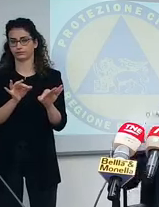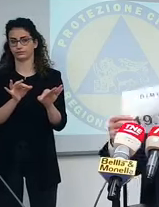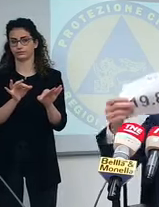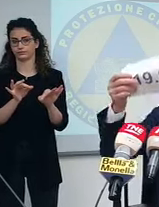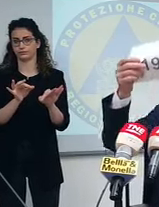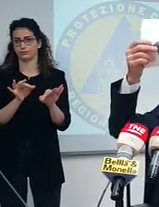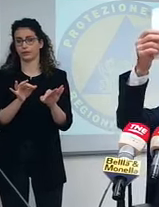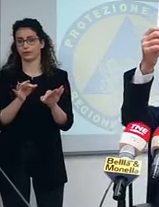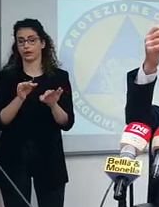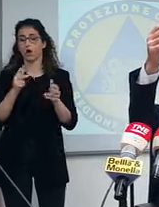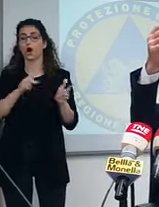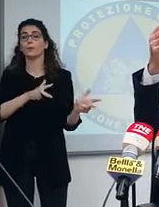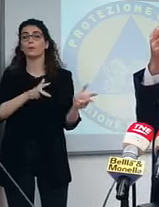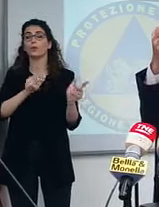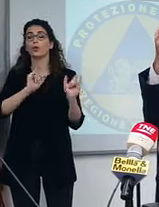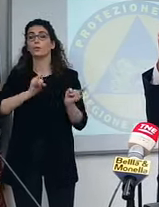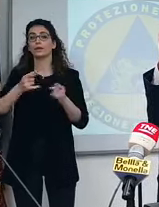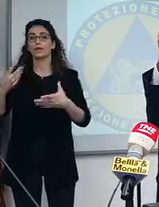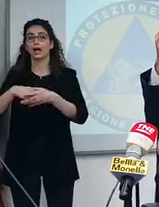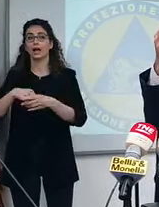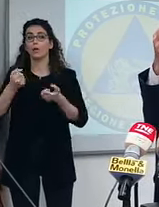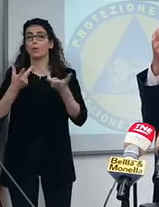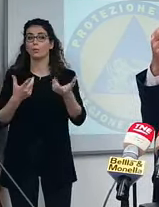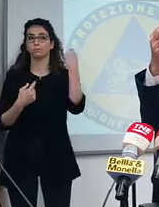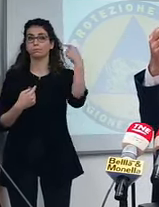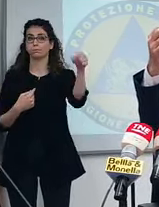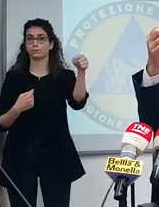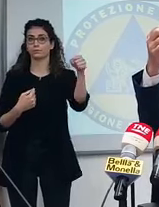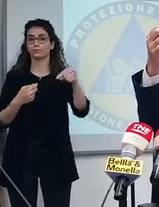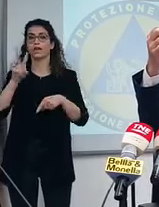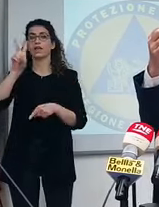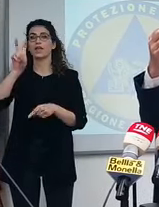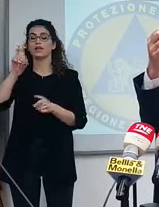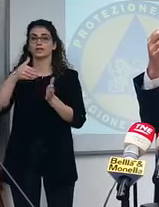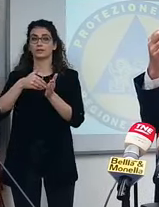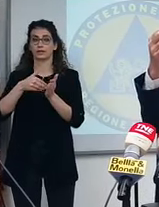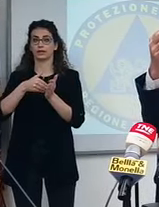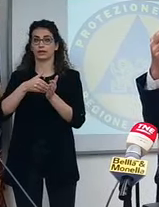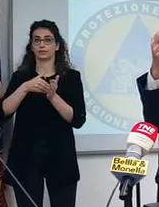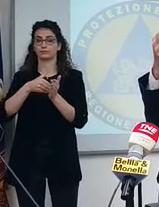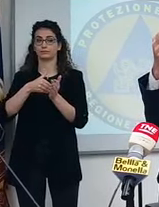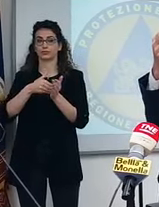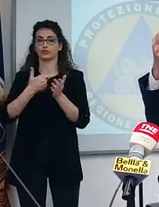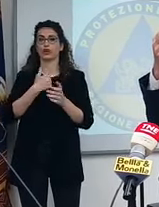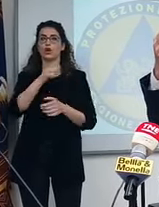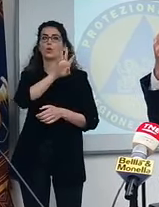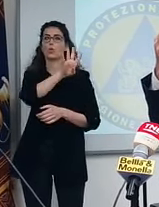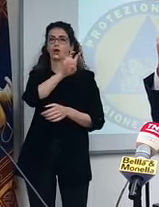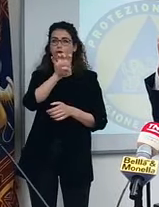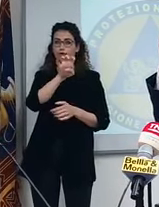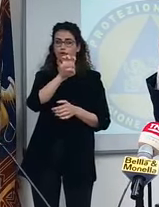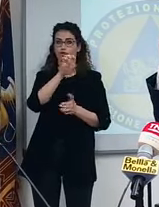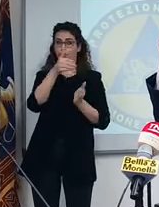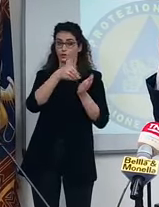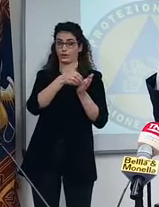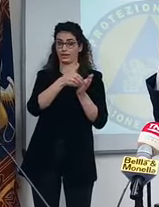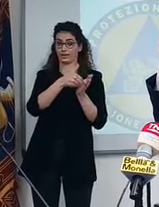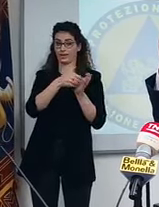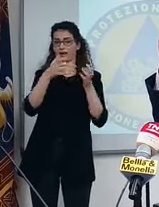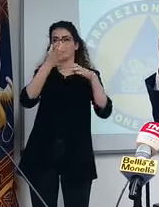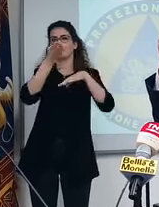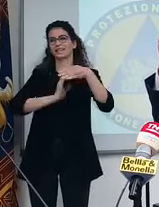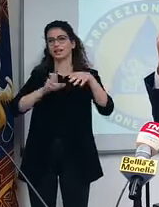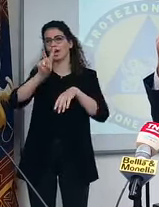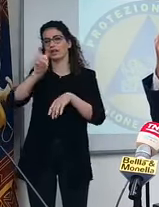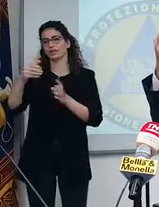Quelli che sono finiti in ospedale sono questi. 20.000, cioè di 400.000, 20.000 sono entrati in ospedale